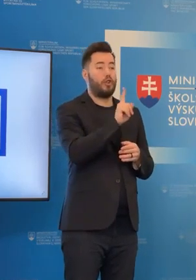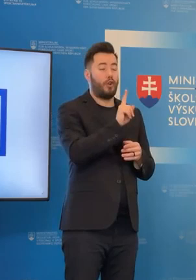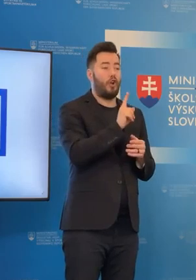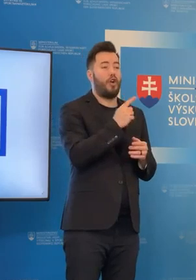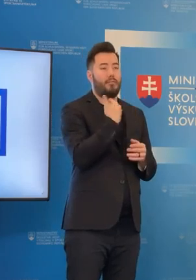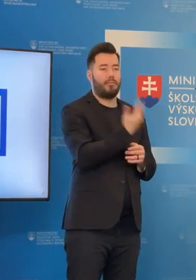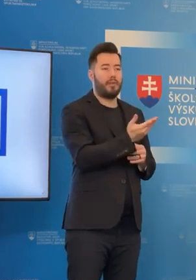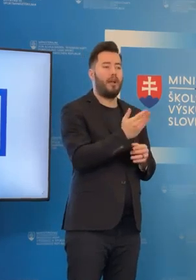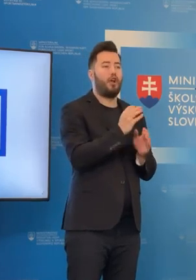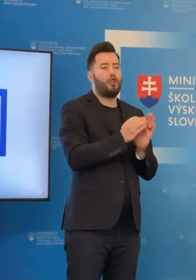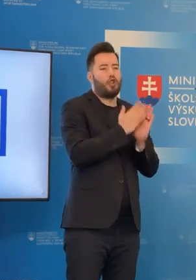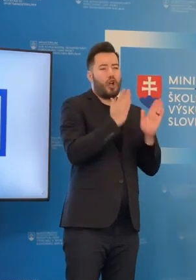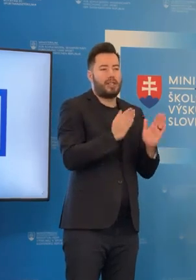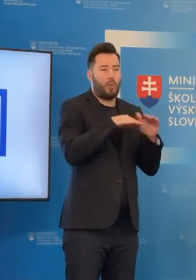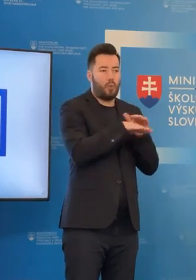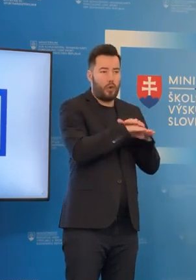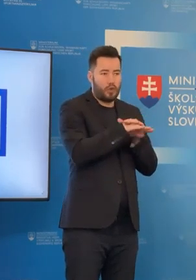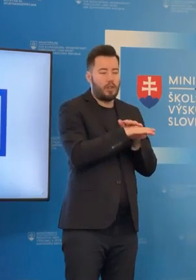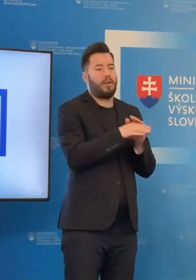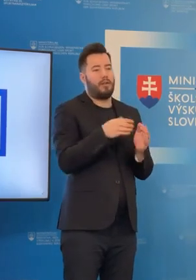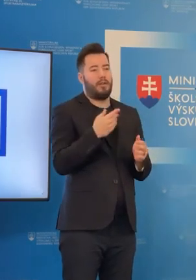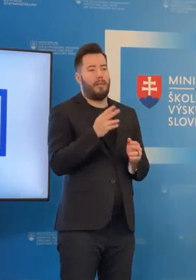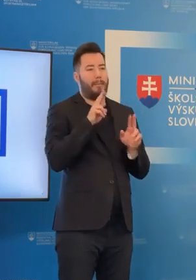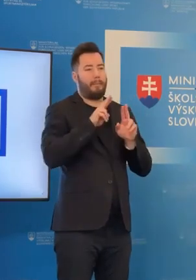útočisko. Ďakujem pekne.